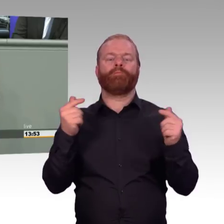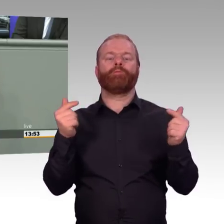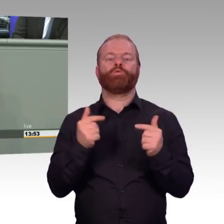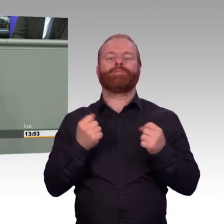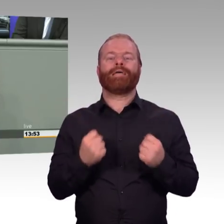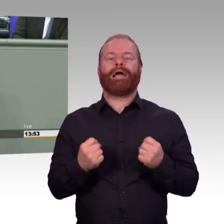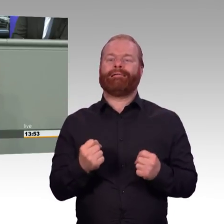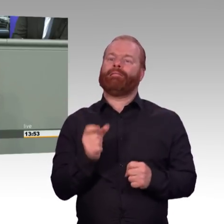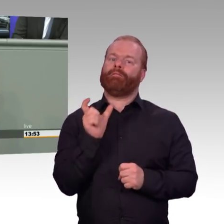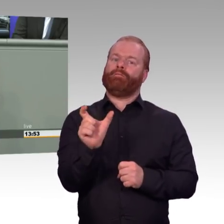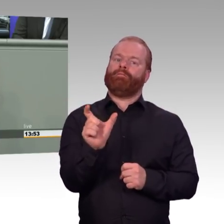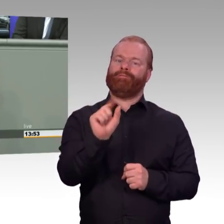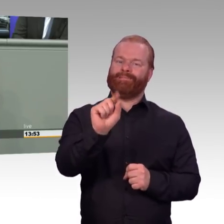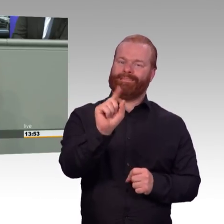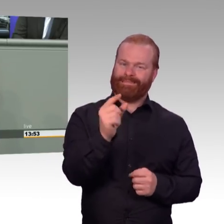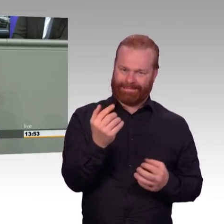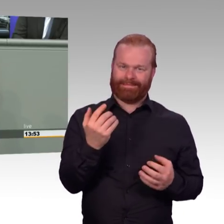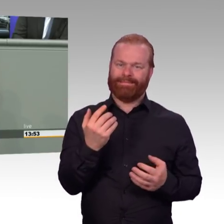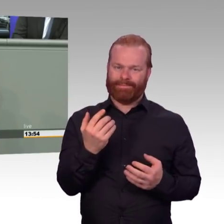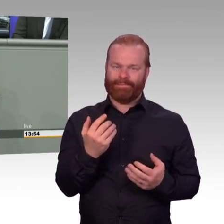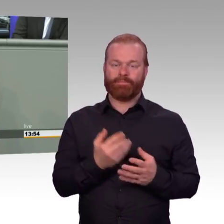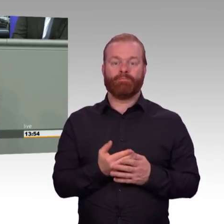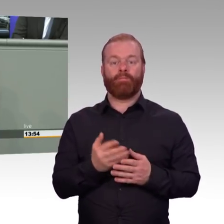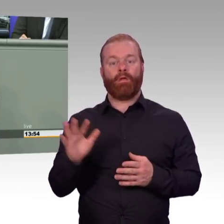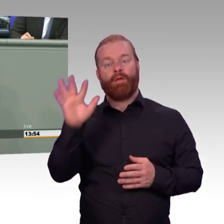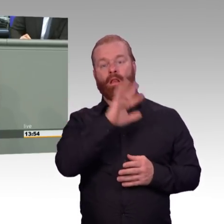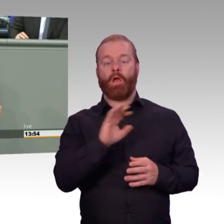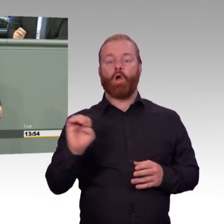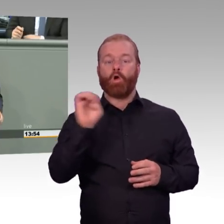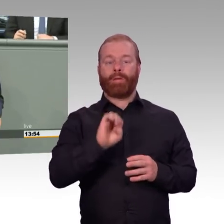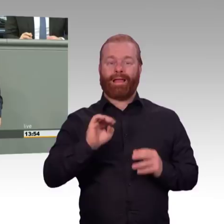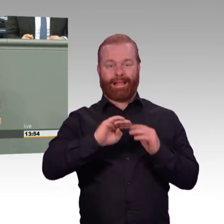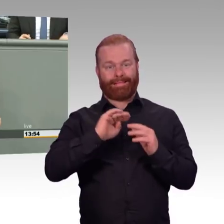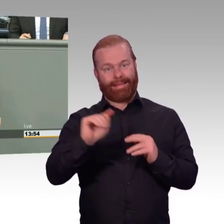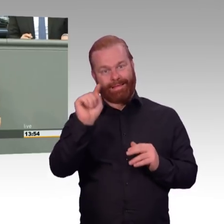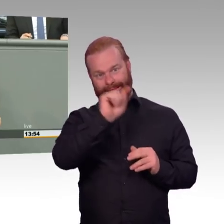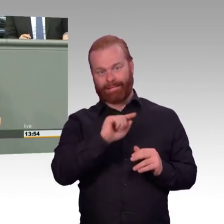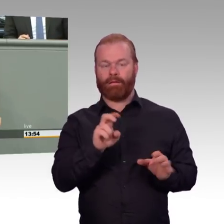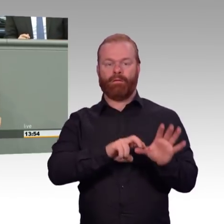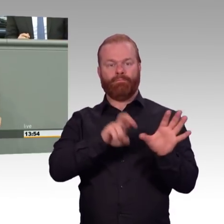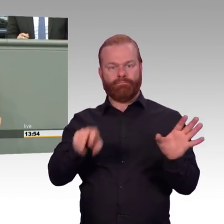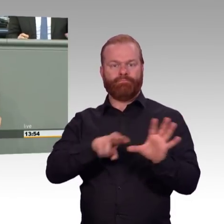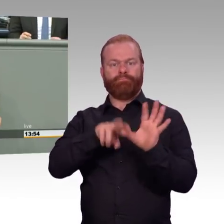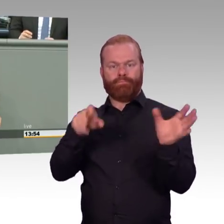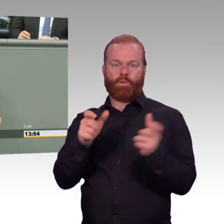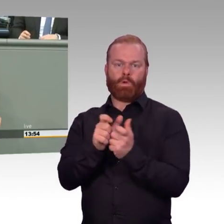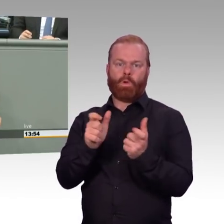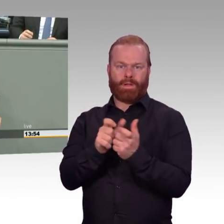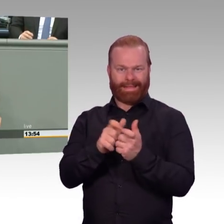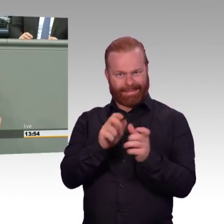Versorgungssicherheit adressieren. Und es ist eben schon ein Unterschied, Frau Wehrbock, wenn viele Länder auch